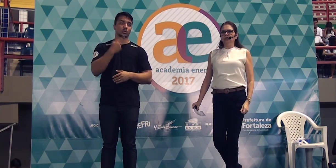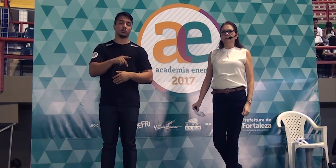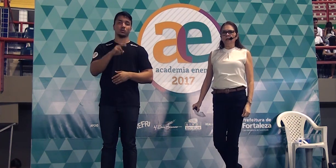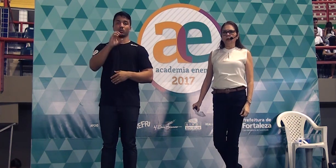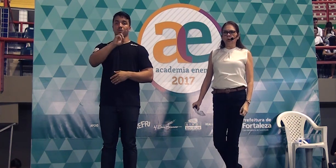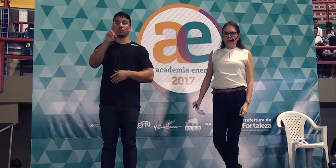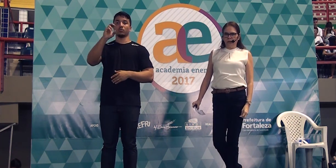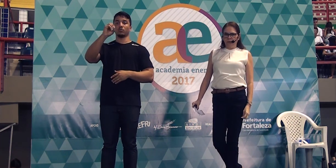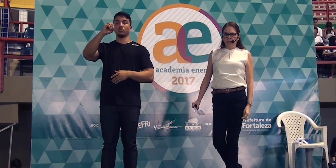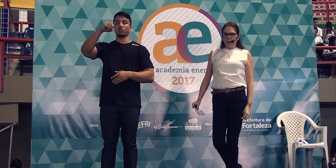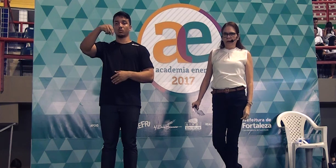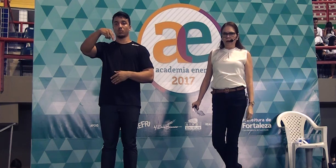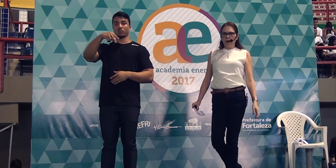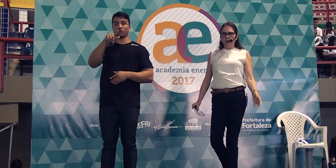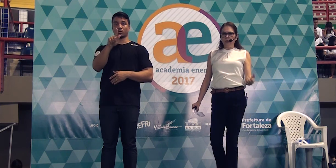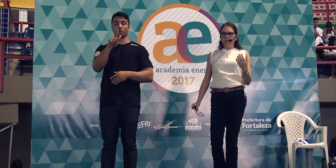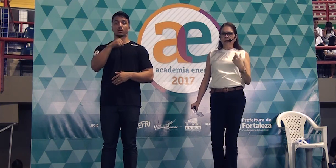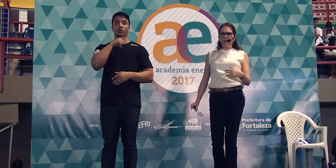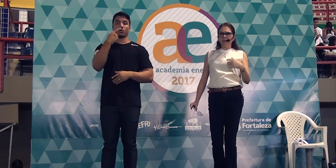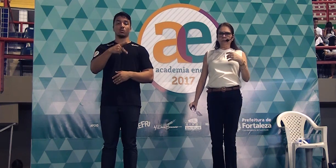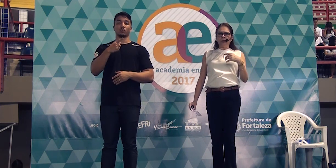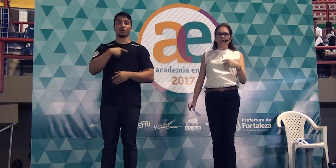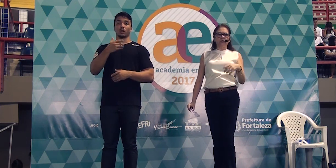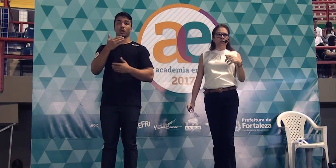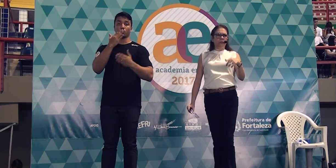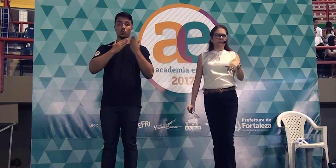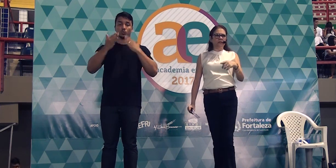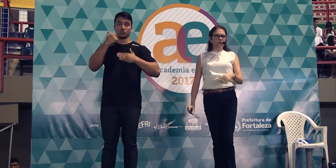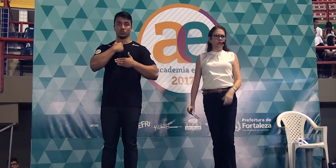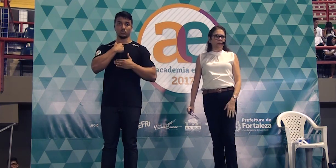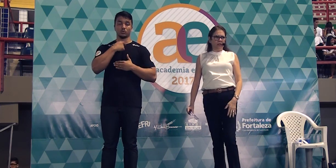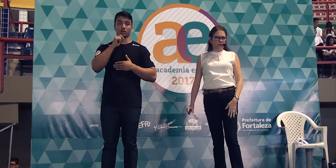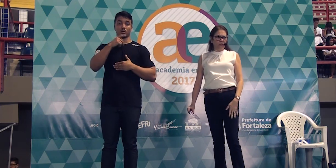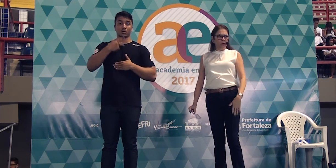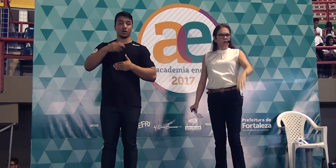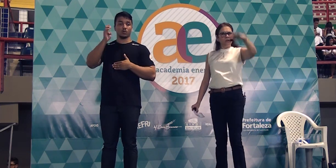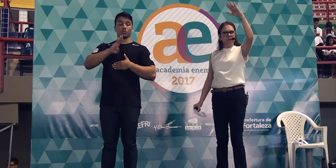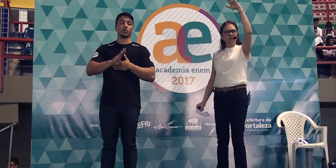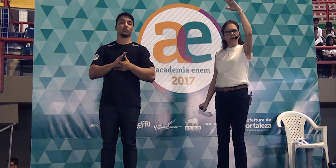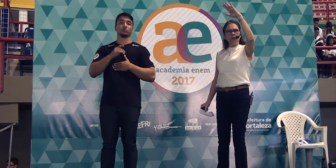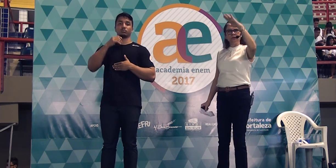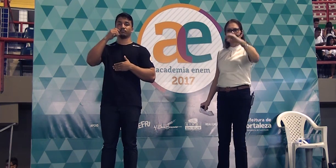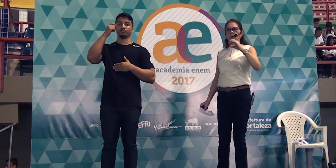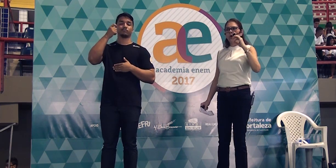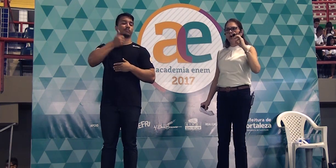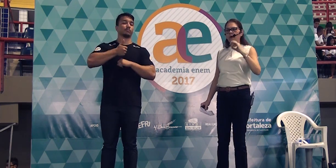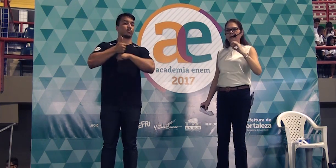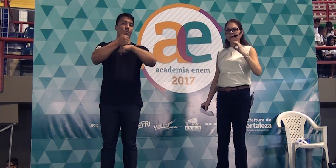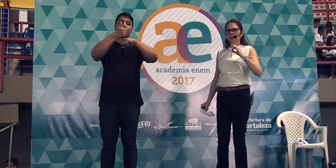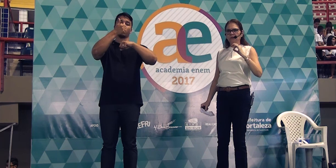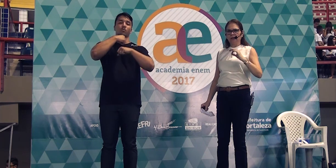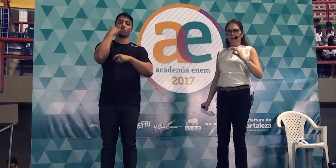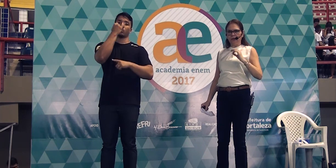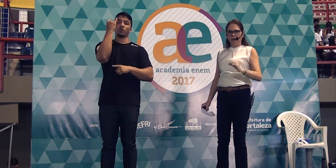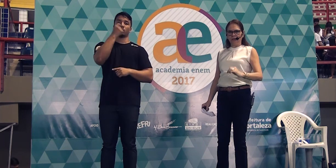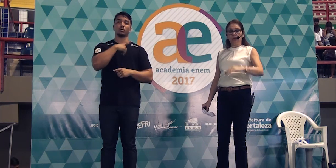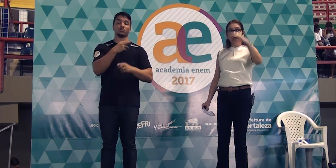chamado de Mim Cuida ela é a ONG mais importante no Brasil sobre isso vocês vão encontrar com